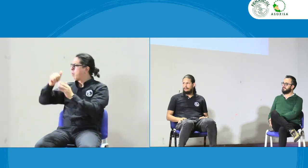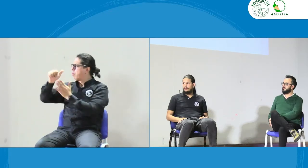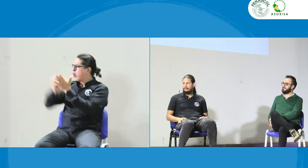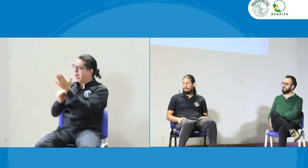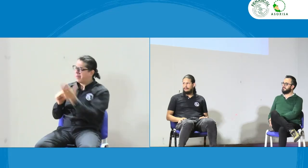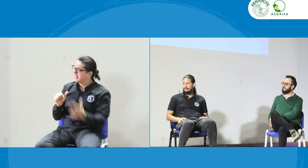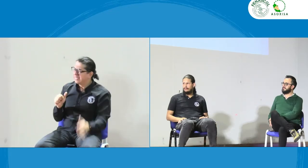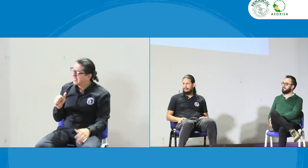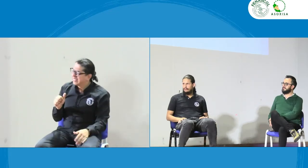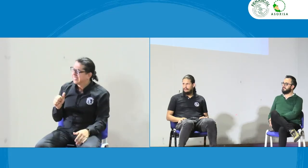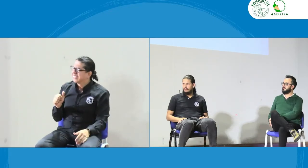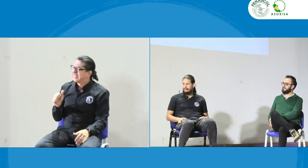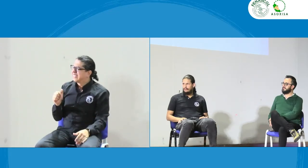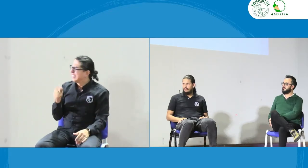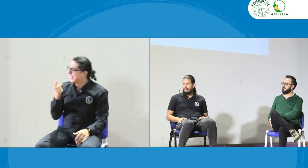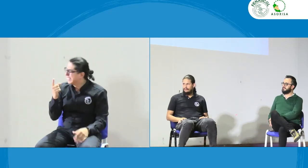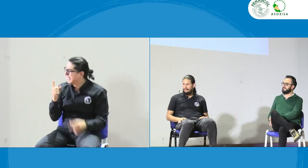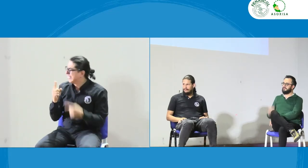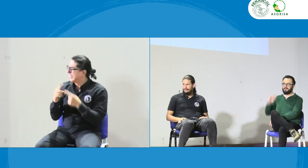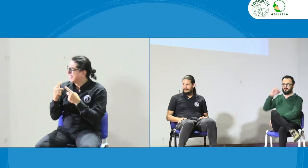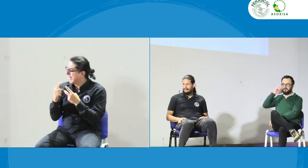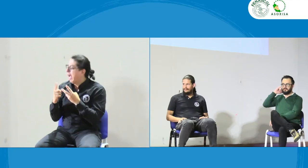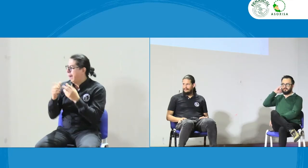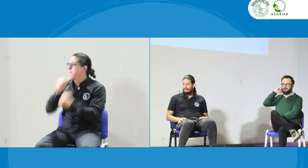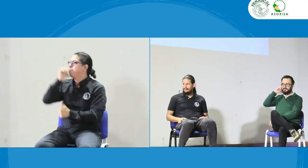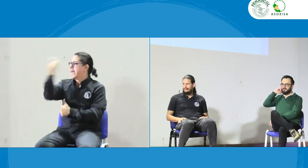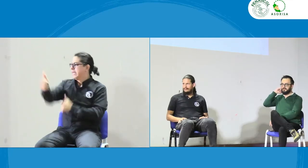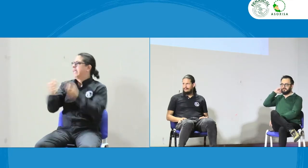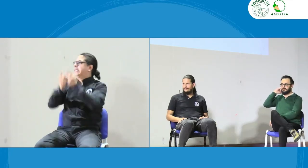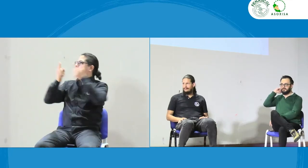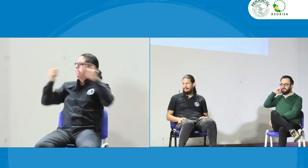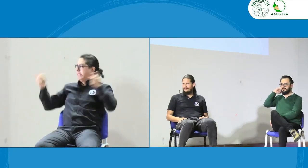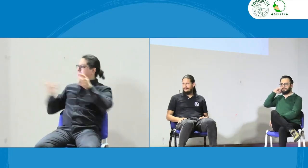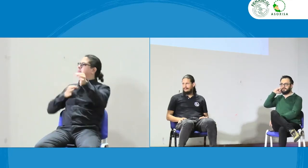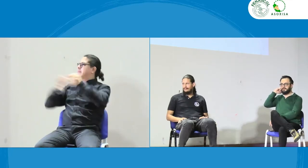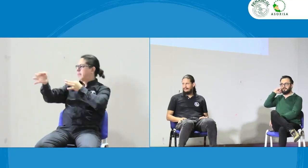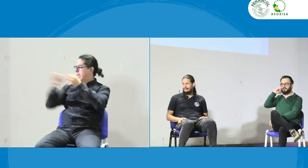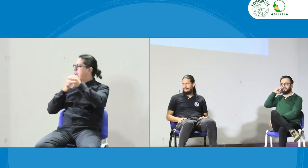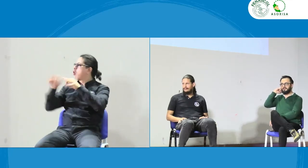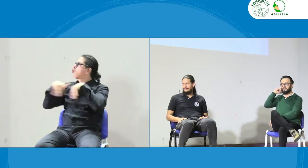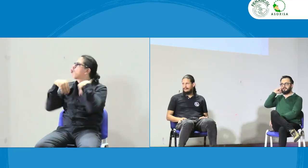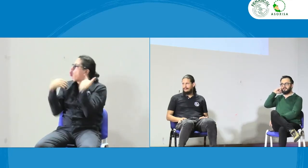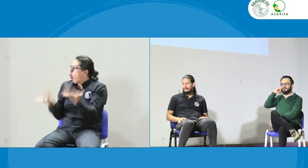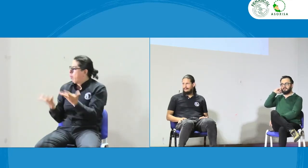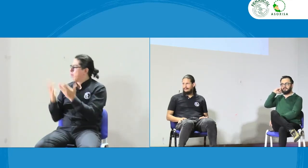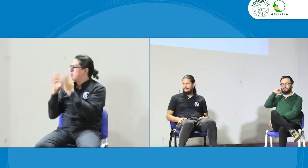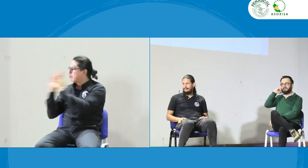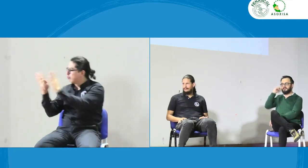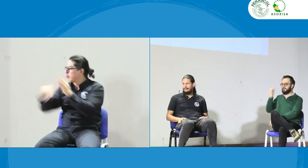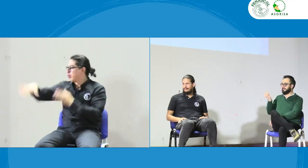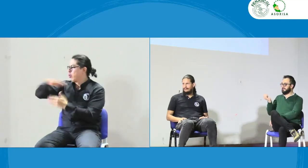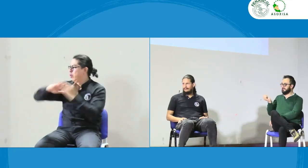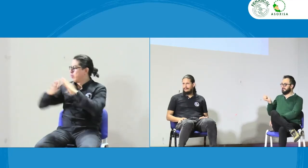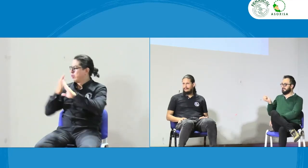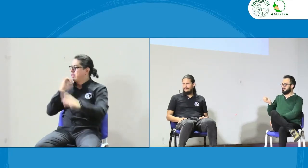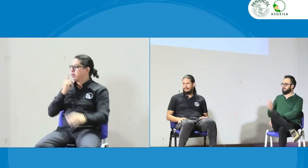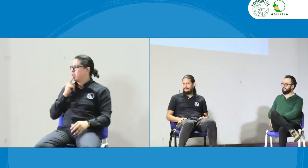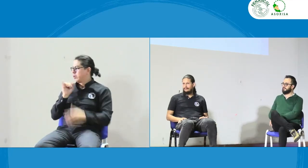bueno como así algunos dicen Joaquín subdirector de programas que es eso no hemos entendido mañana vamos a hablar un poco más del